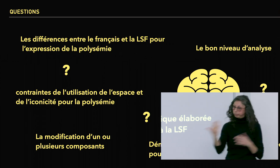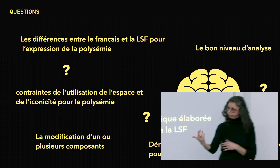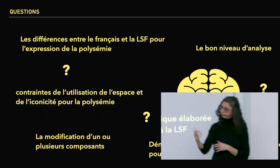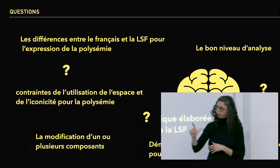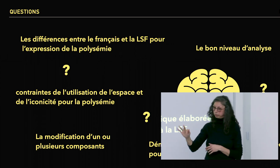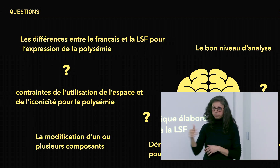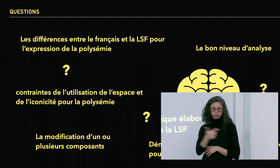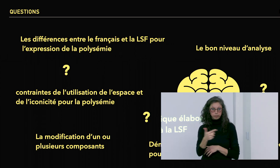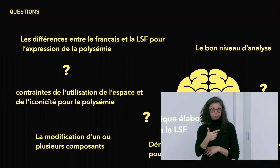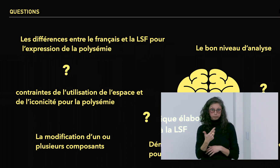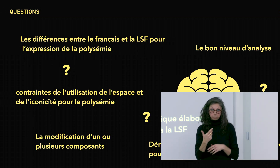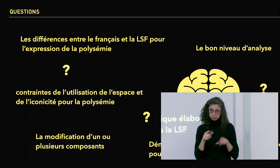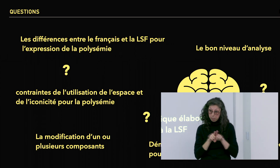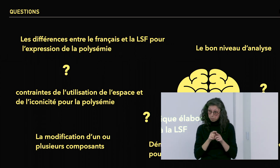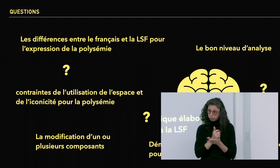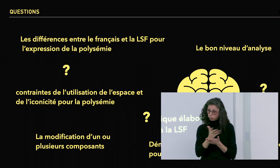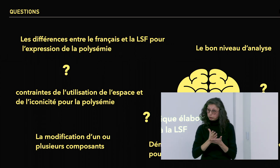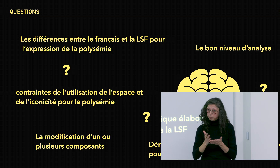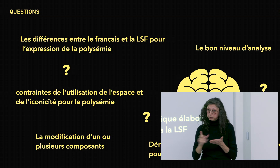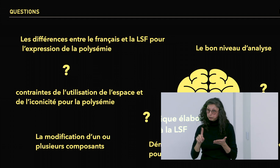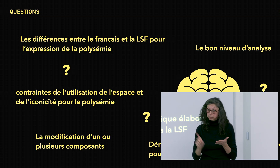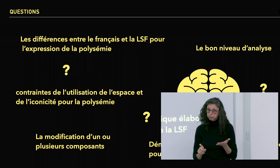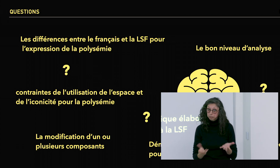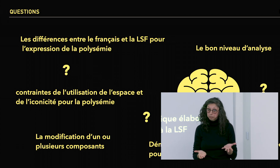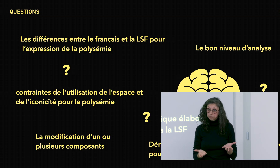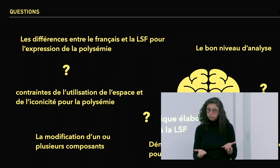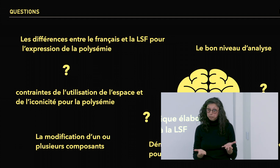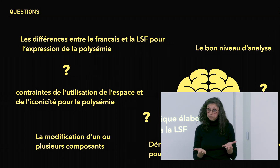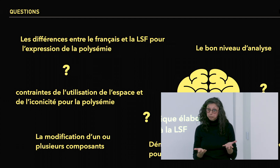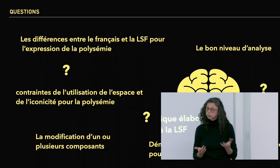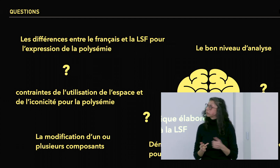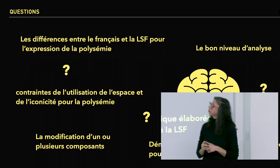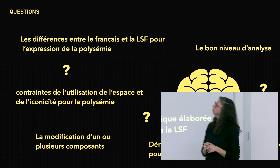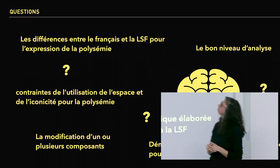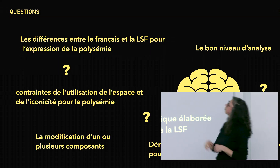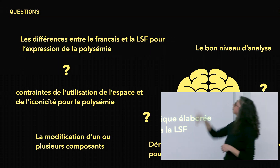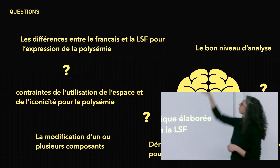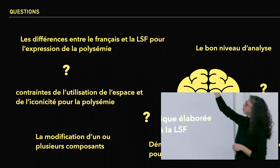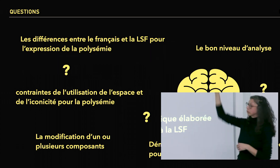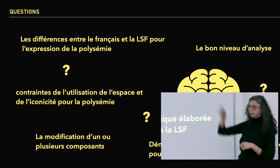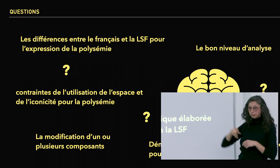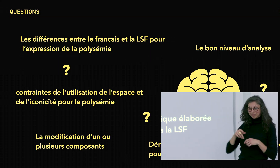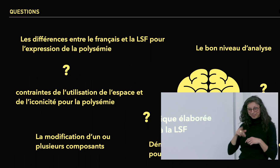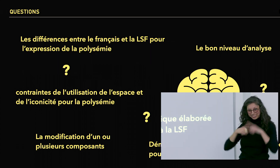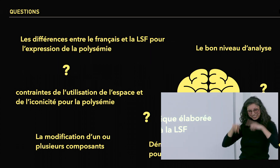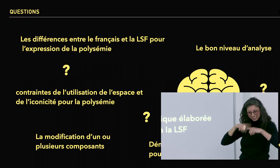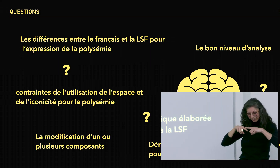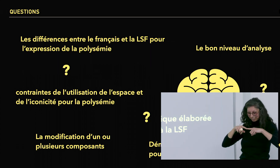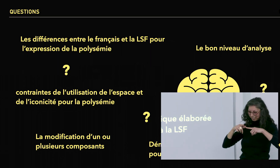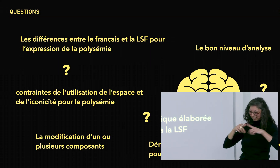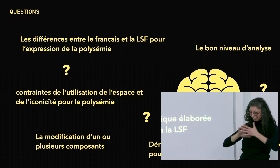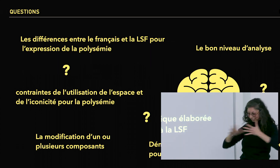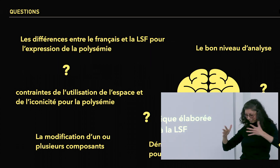La première est que nous avons un texte en français et un énoncé en LSF. Mais finalement, parle-t de la même polysémie